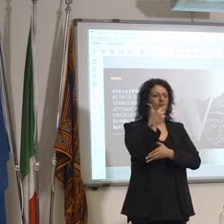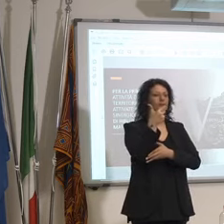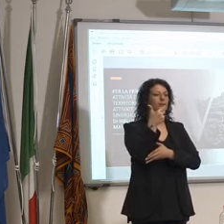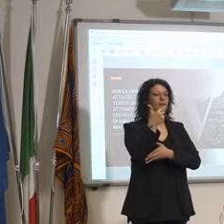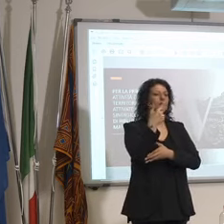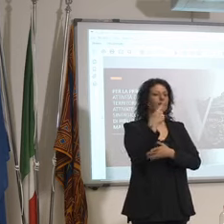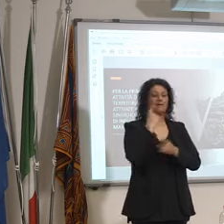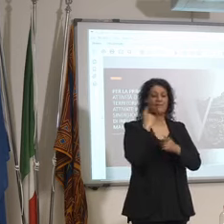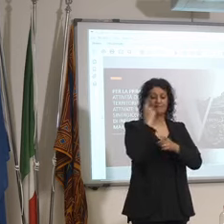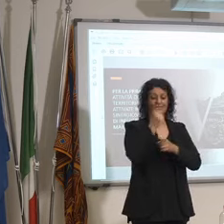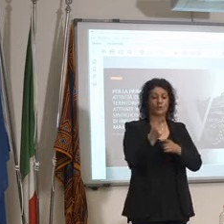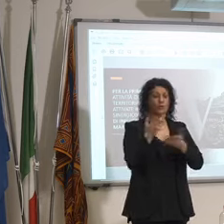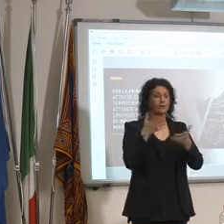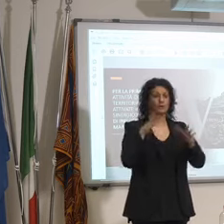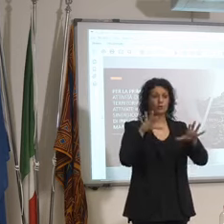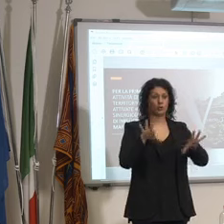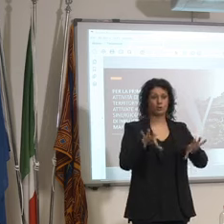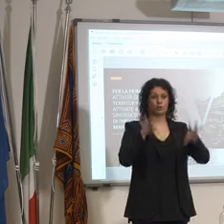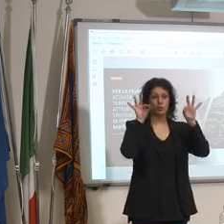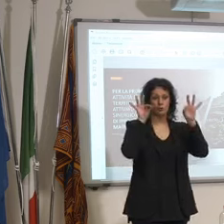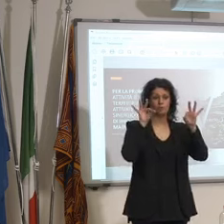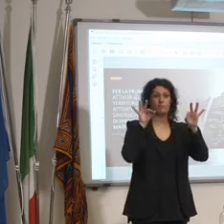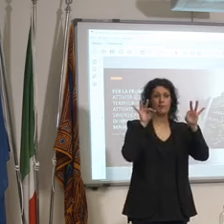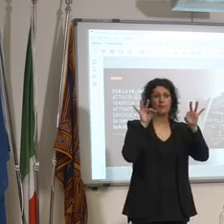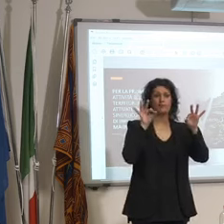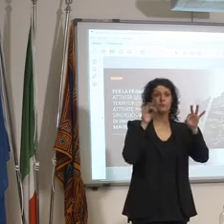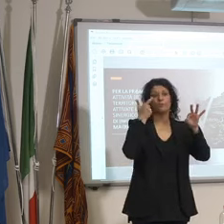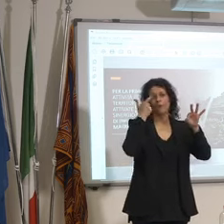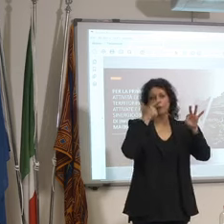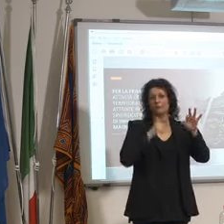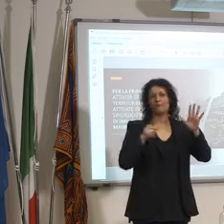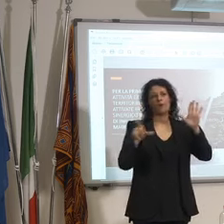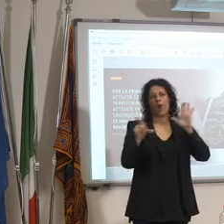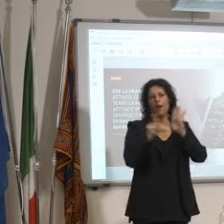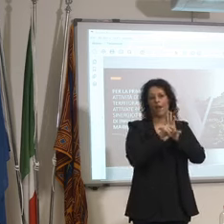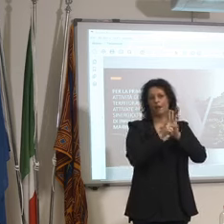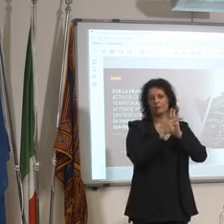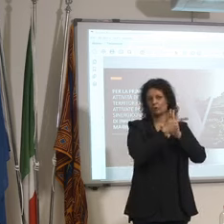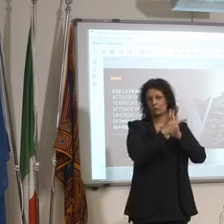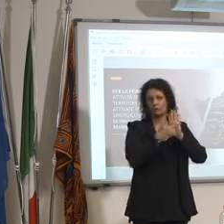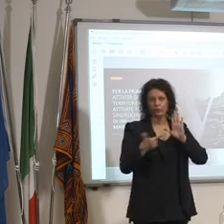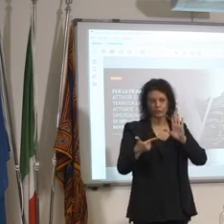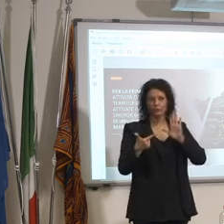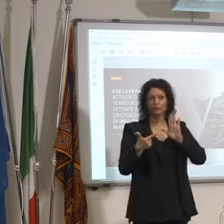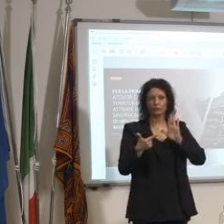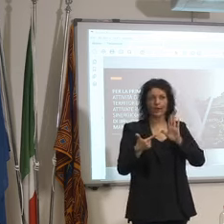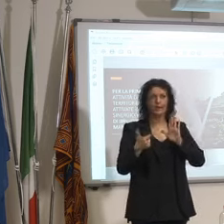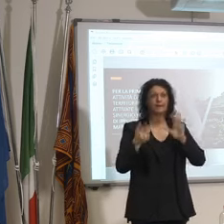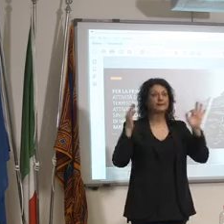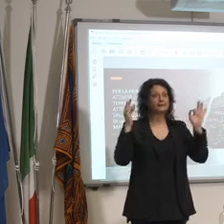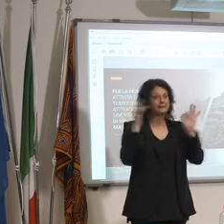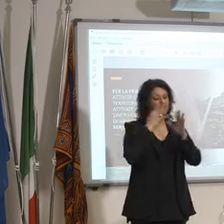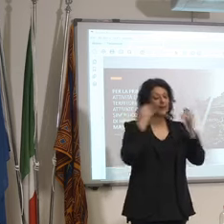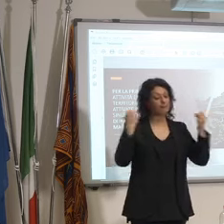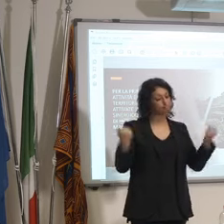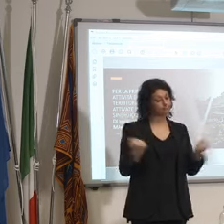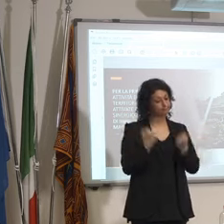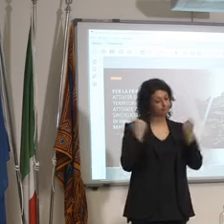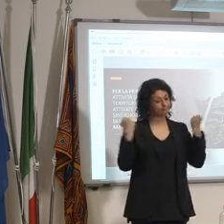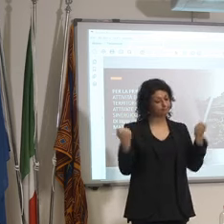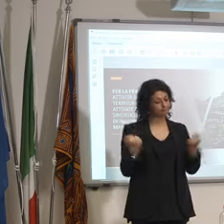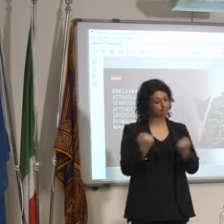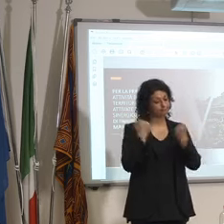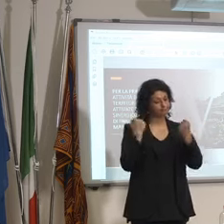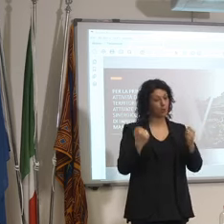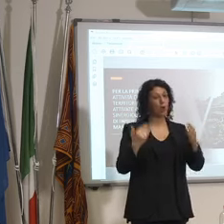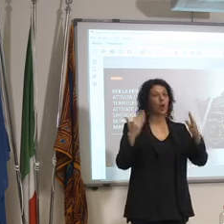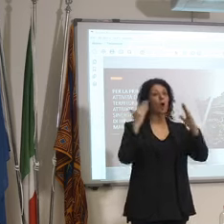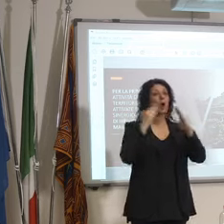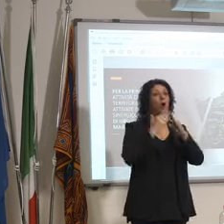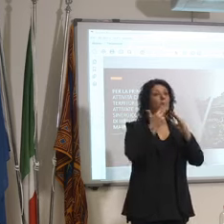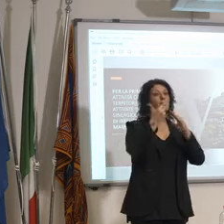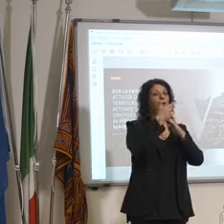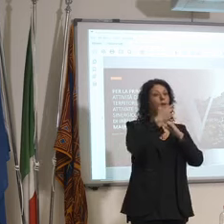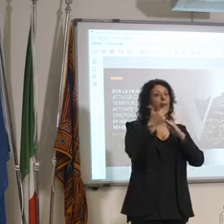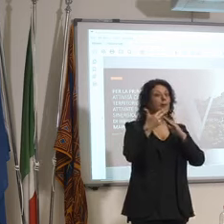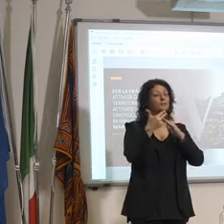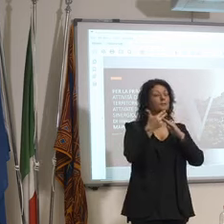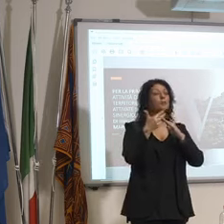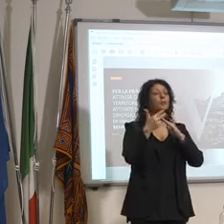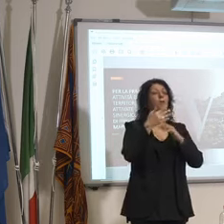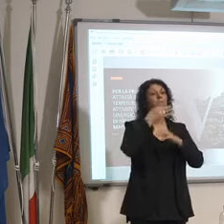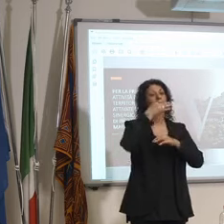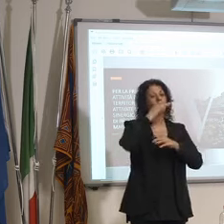punto di vista legislativo soprattutto promuovere questo è una forma di attività diciamo